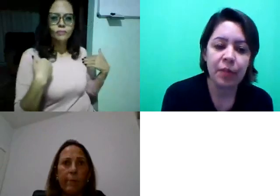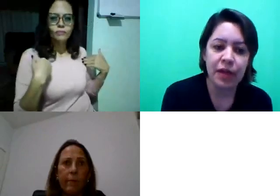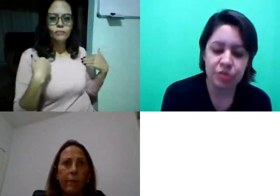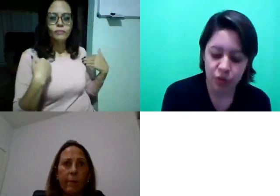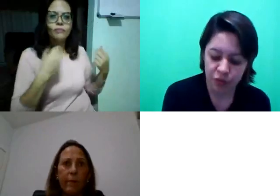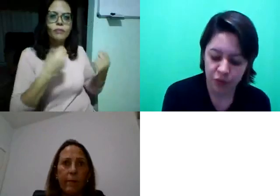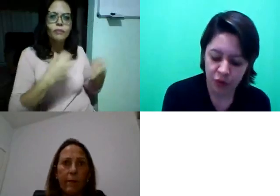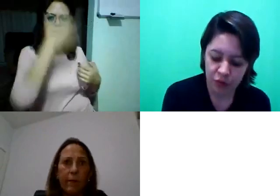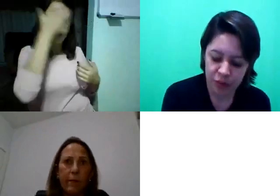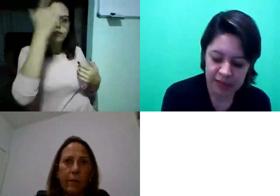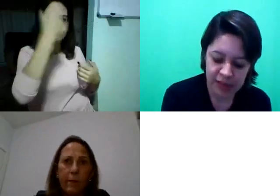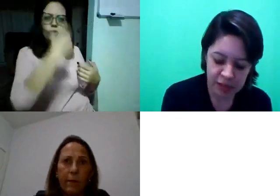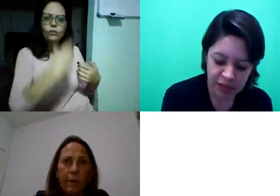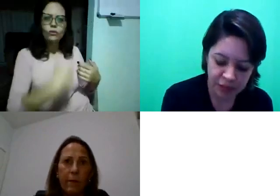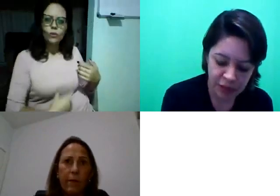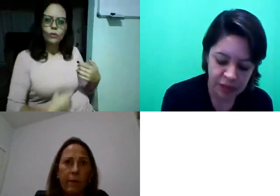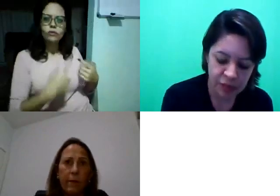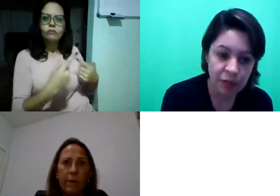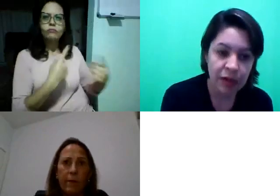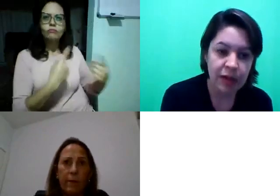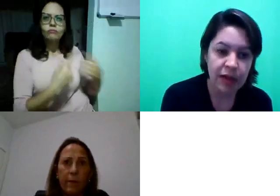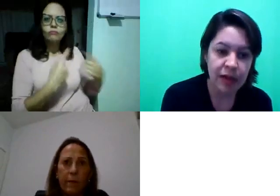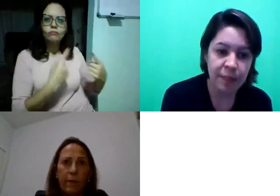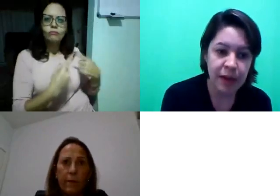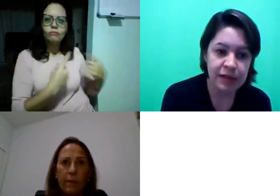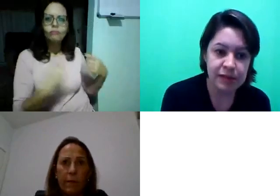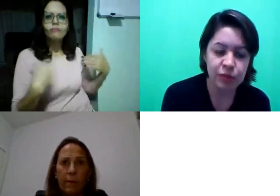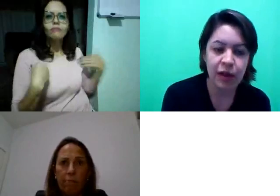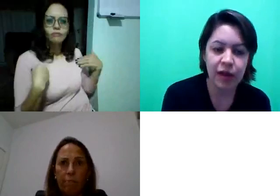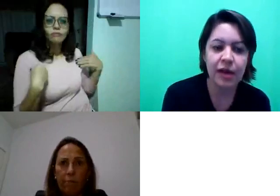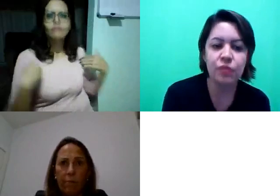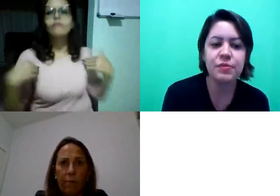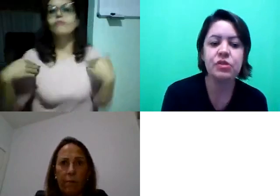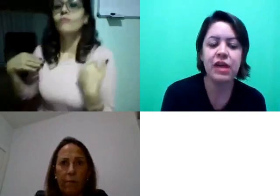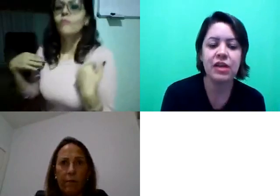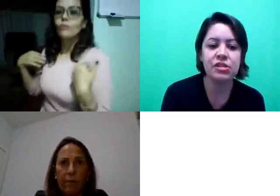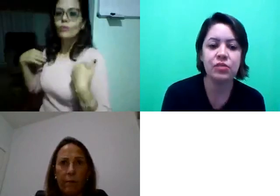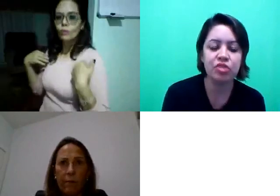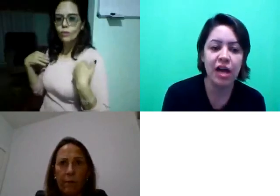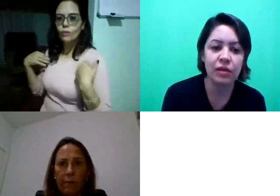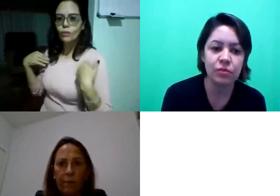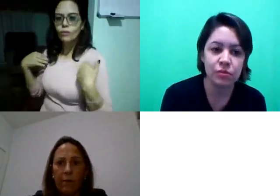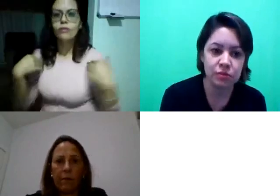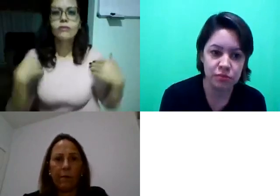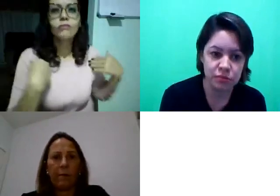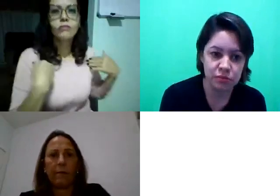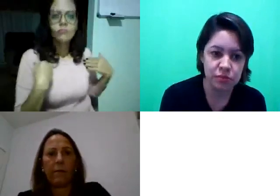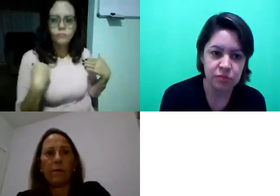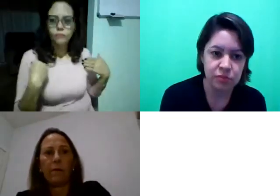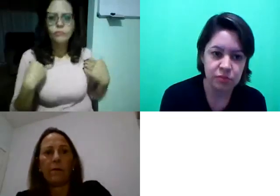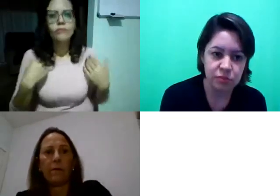Principalmente com o foco no processo anafórico para situar os personagens em um diálogo.